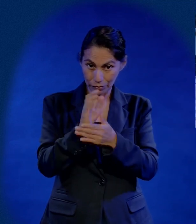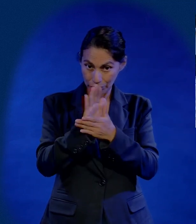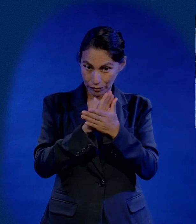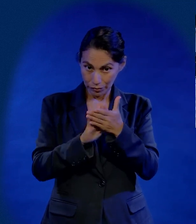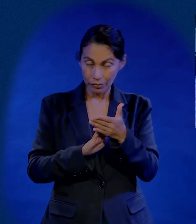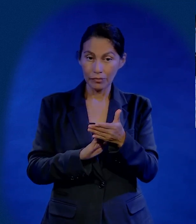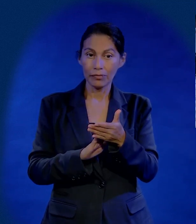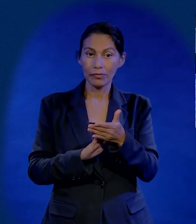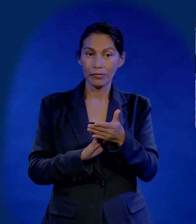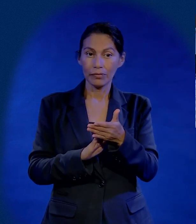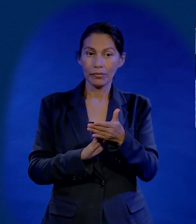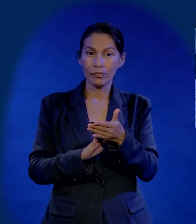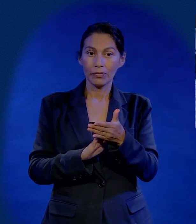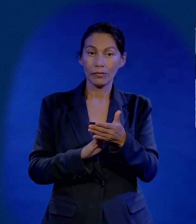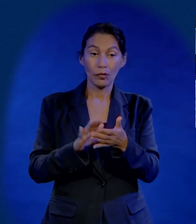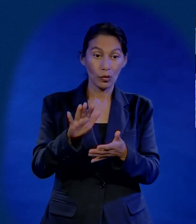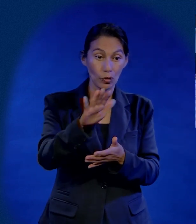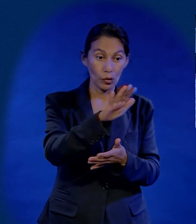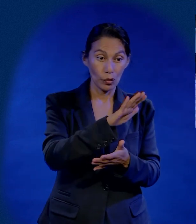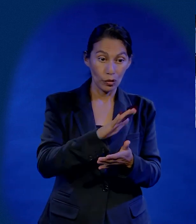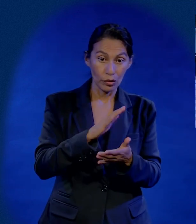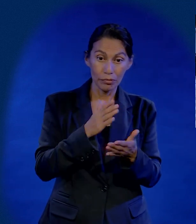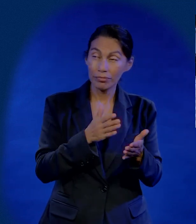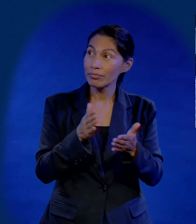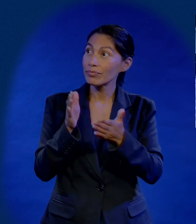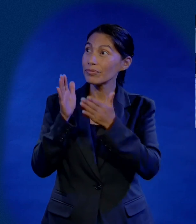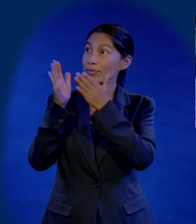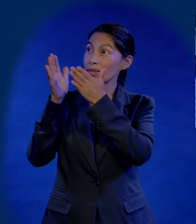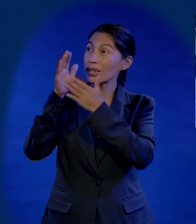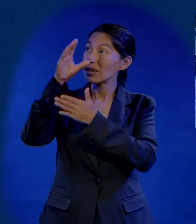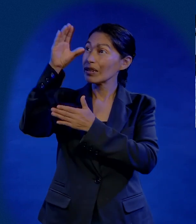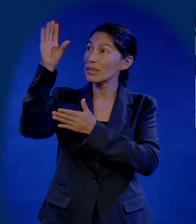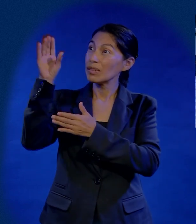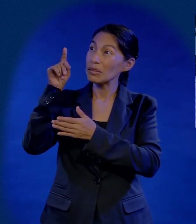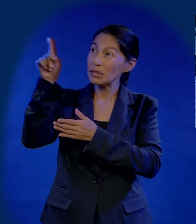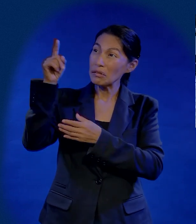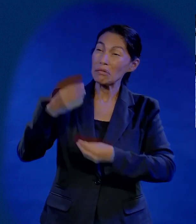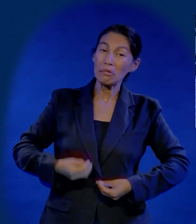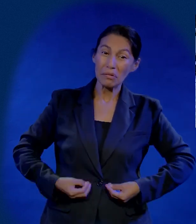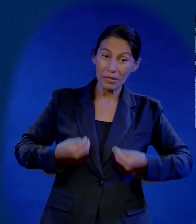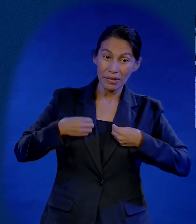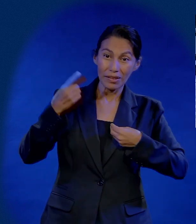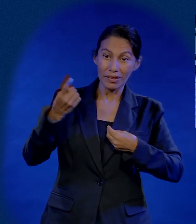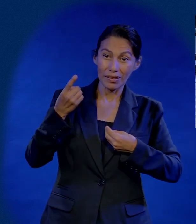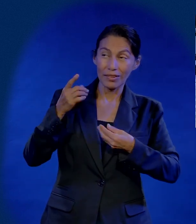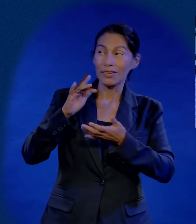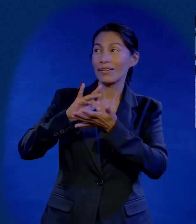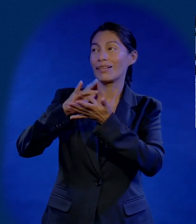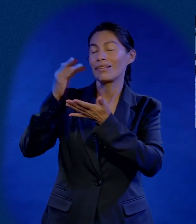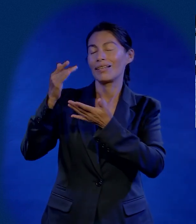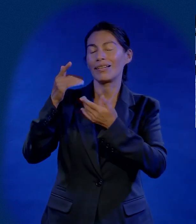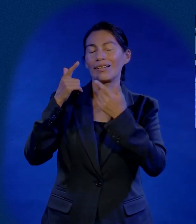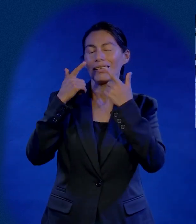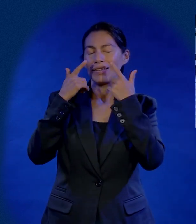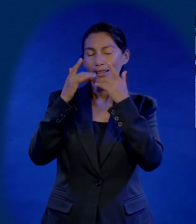La invitación Esta mañana Es simple Y profunda Vamos camino Al cielo Y viviremos